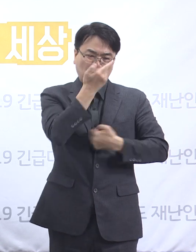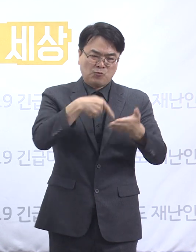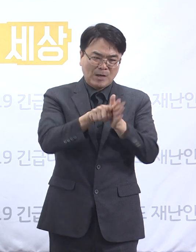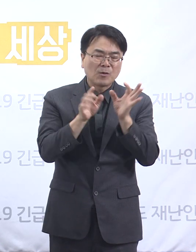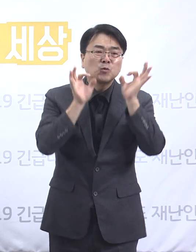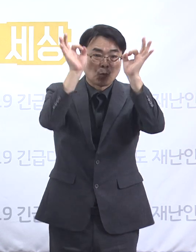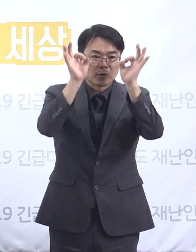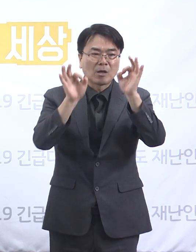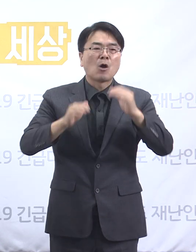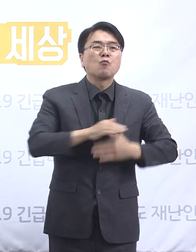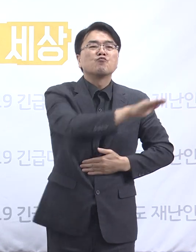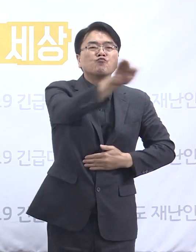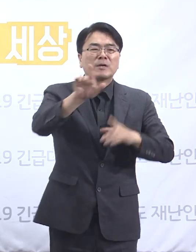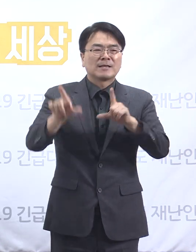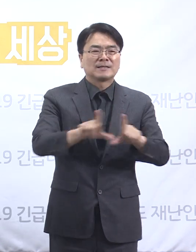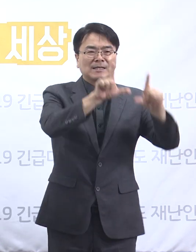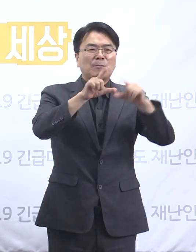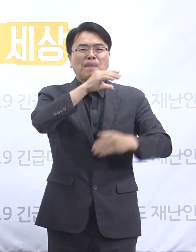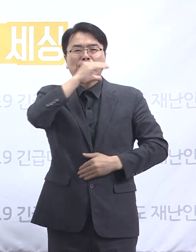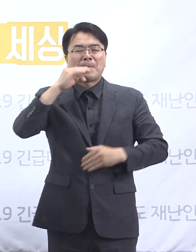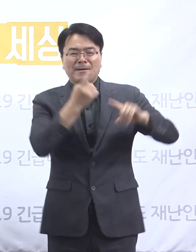일상을 되돌릴 수 있는 길입니다.